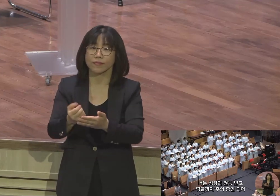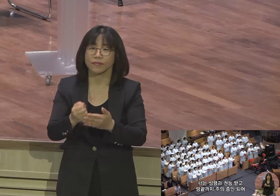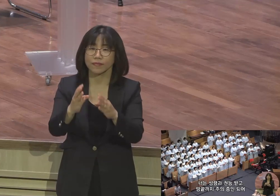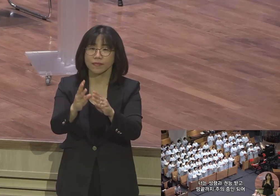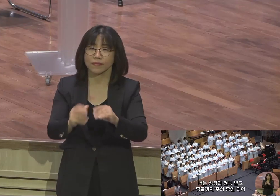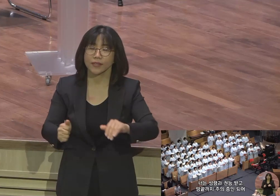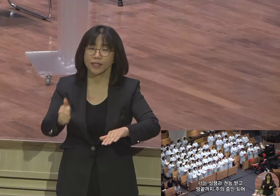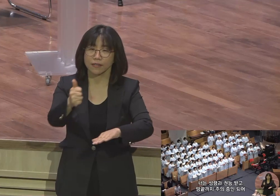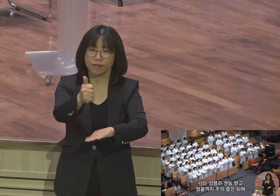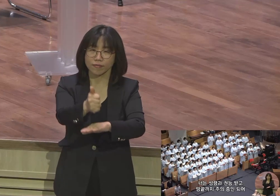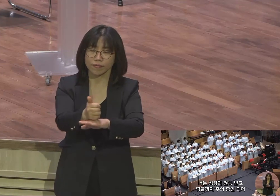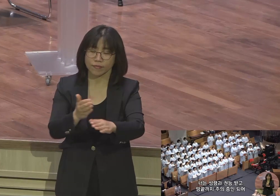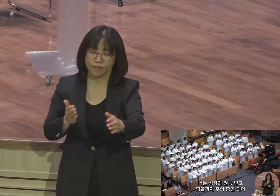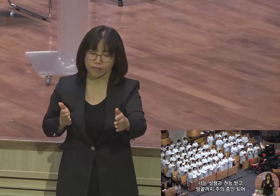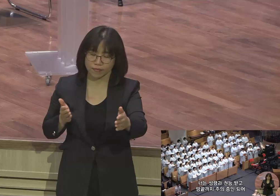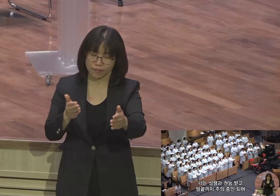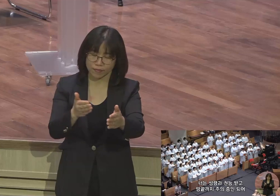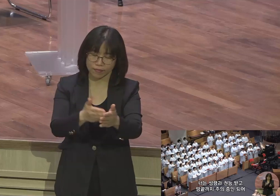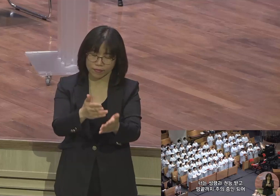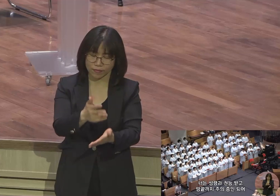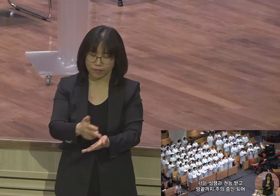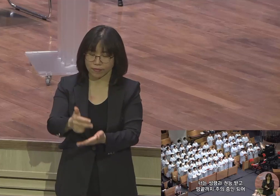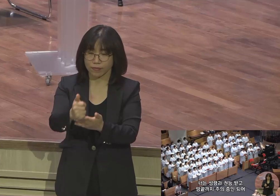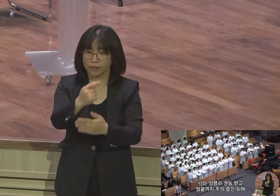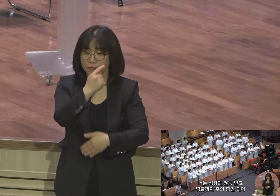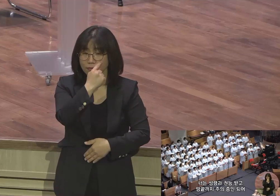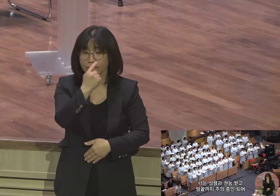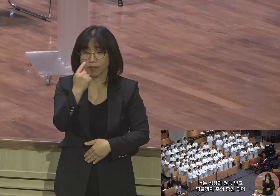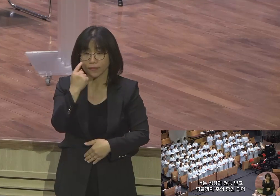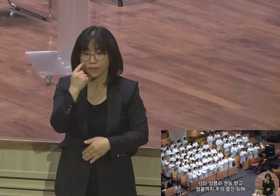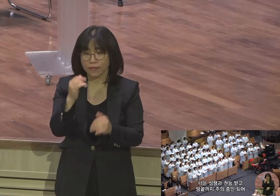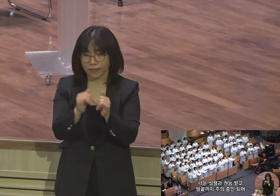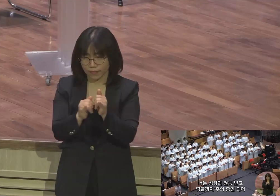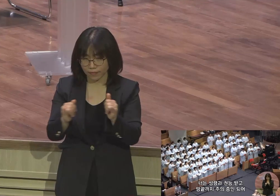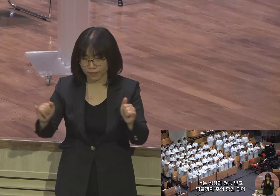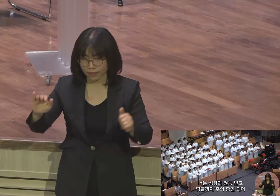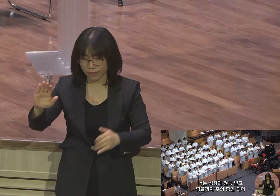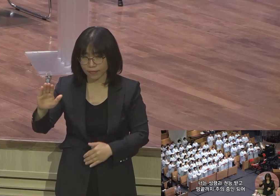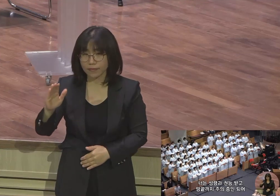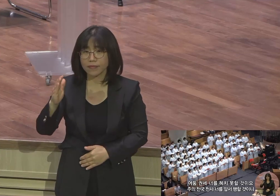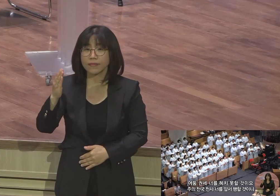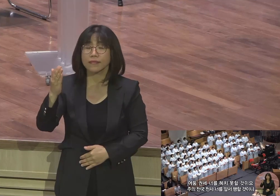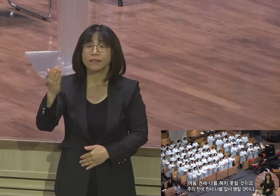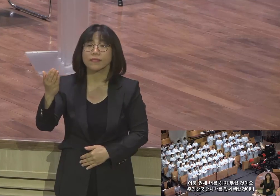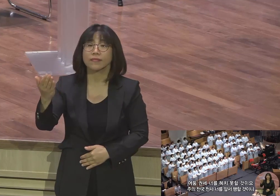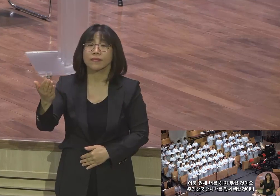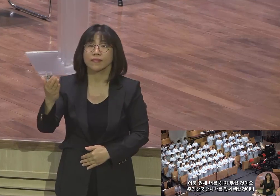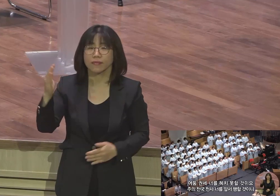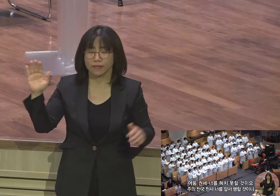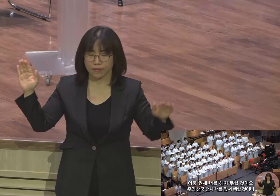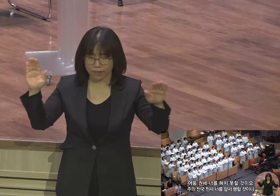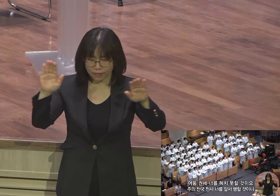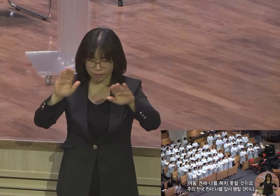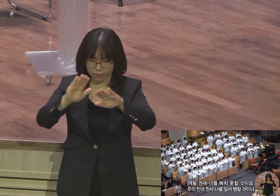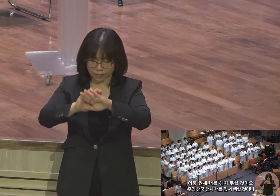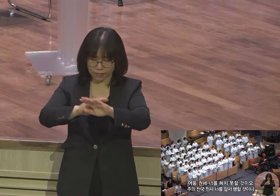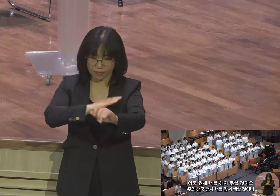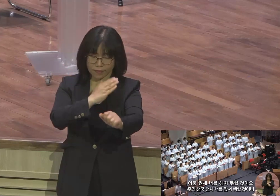당끝까지 주의 주님 되니 어린 곳에도